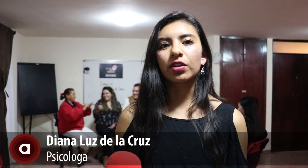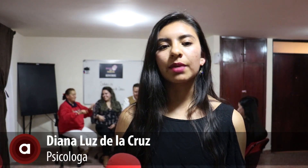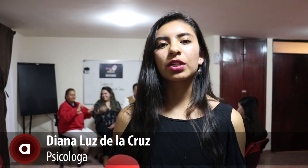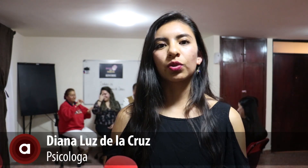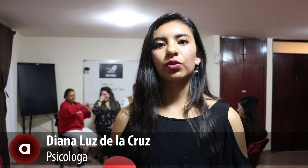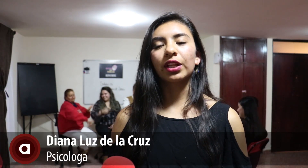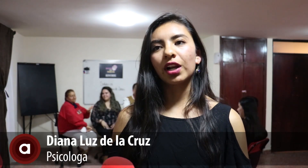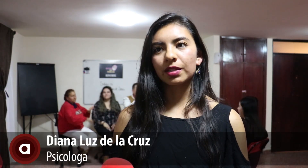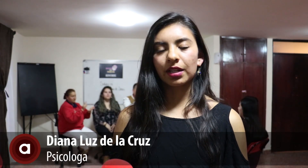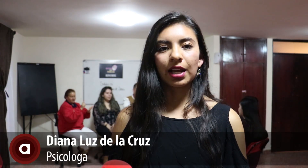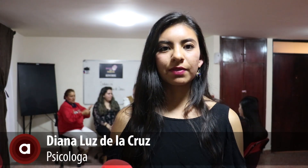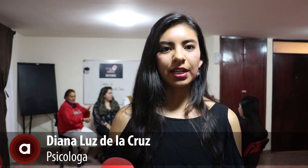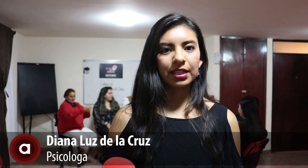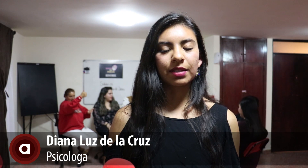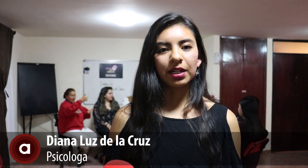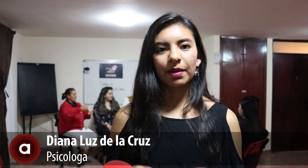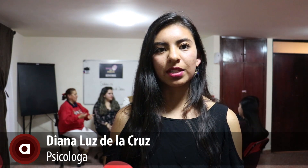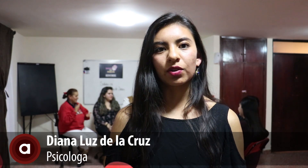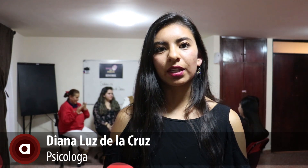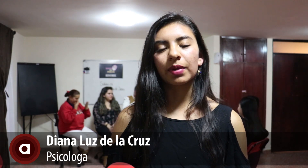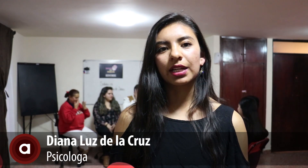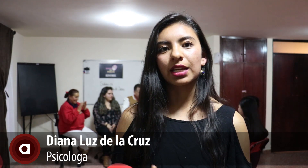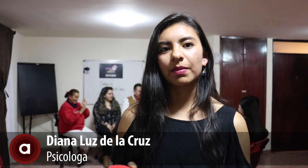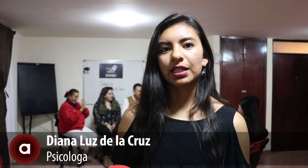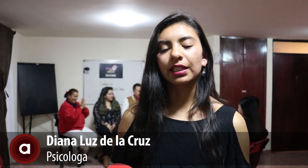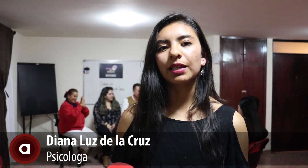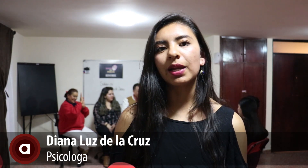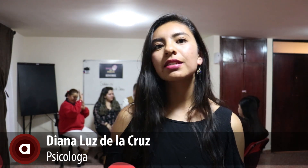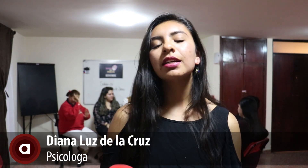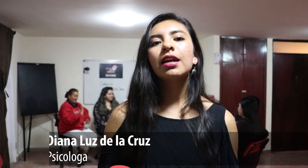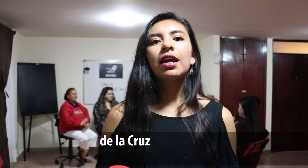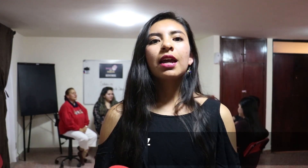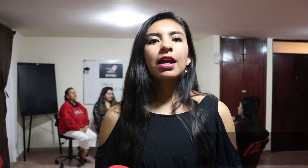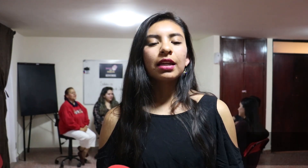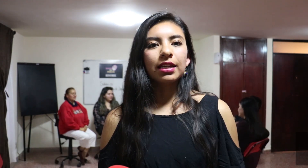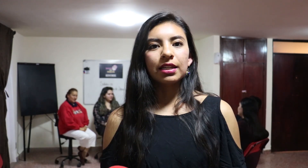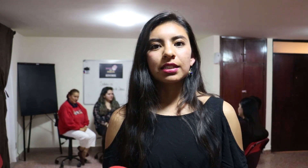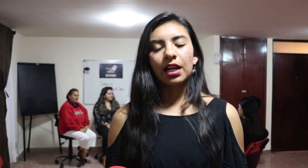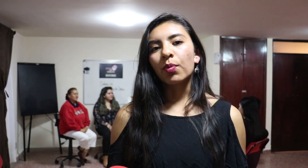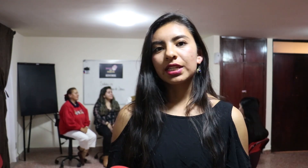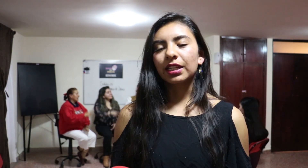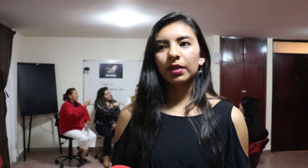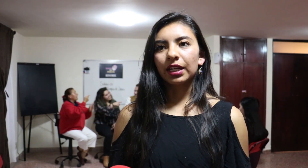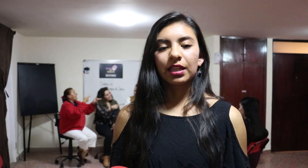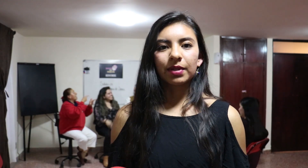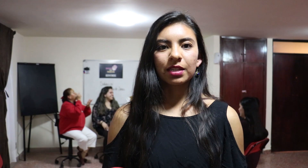mejor siempre estructurando las frases de manera más corta para que sean más entendibles. Y sí, la puedes interpretar de diversas